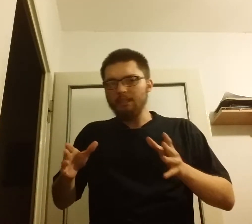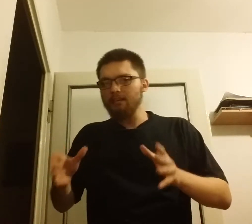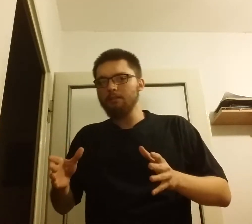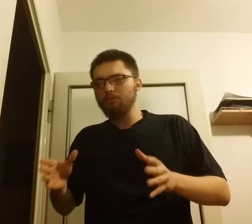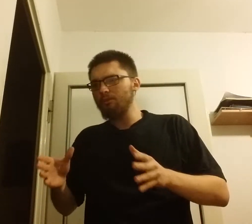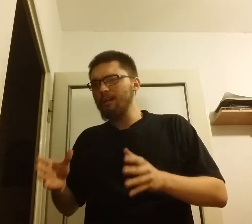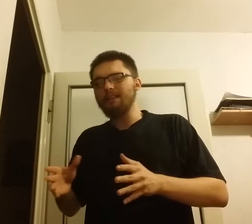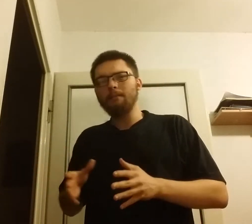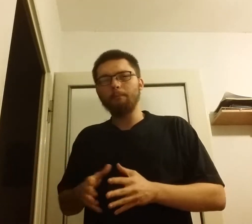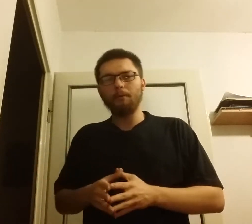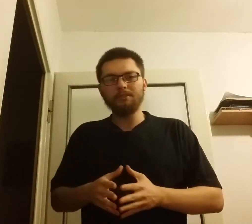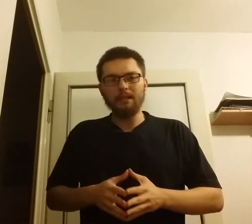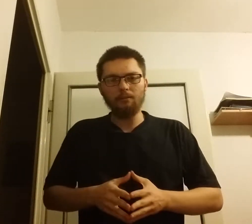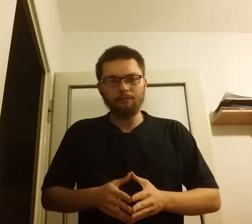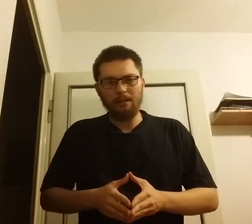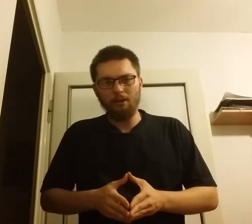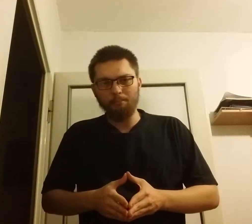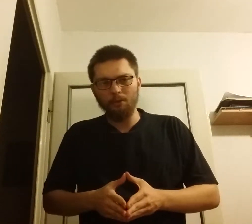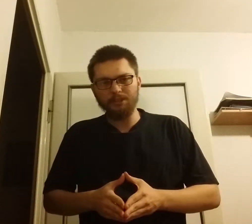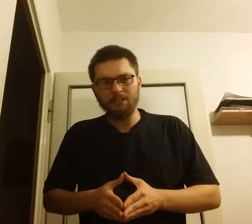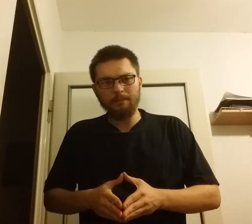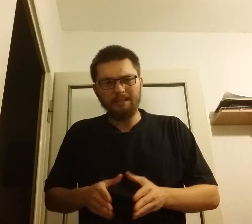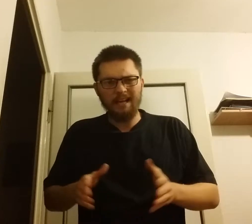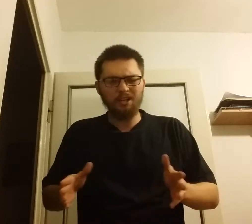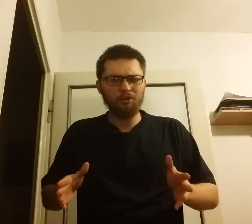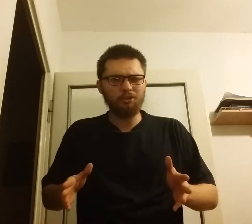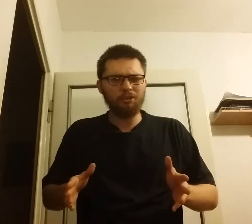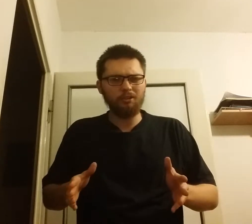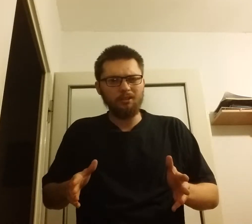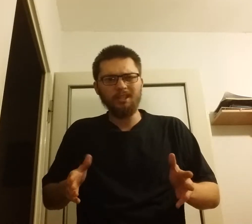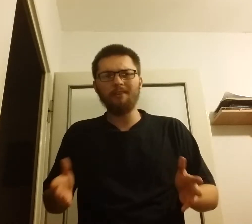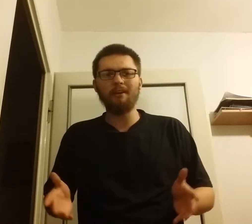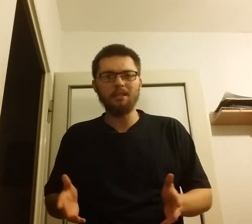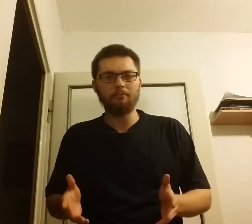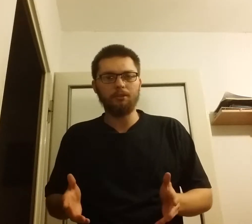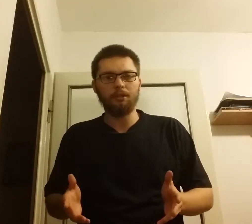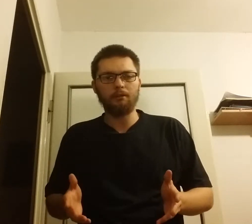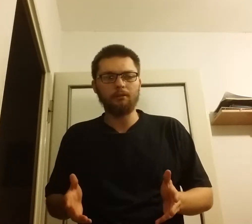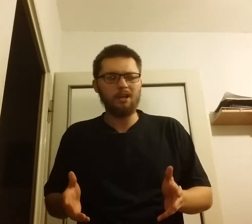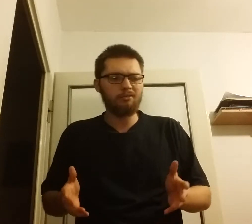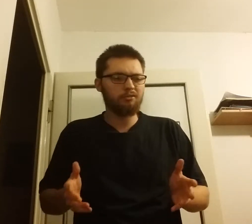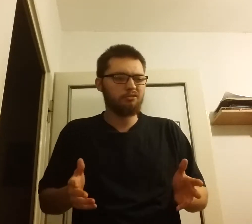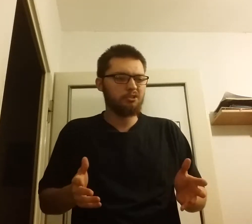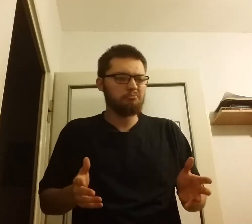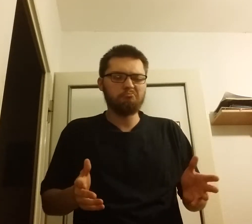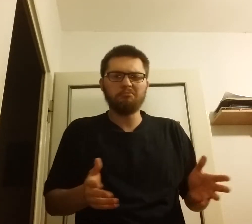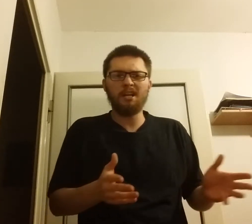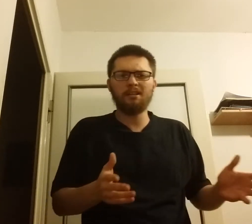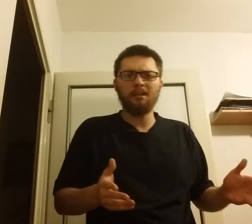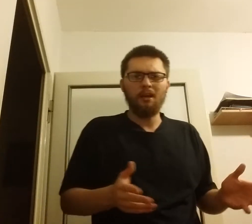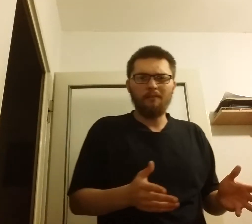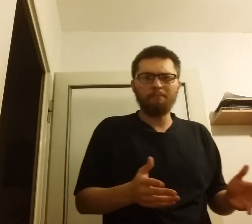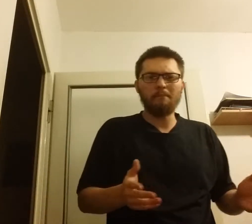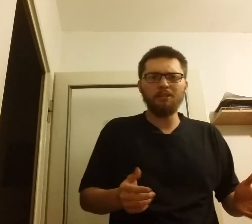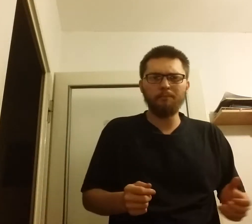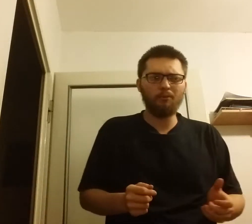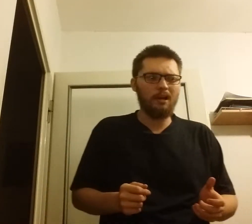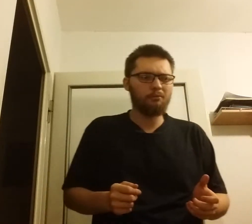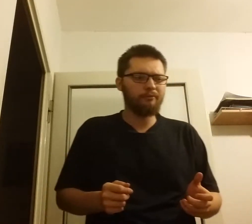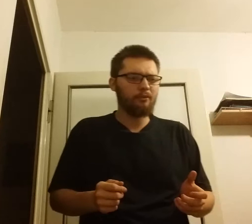jednym konkretnym powstaniu wielkopolskim jakoś nie chwalimy się. Jakoś tak pamięci Polaków